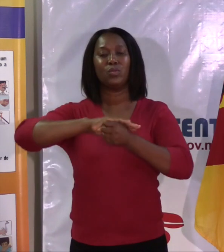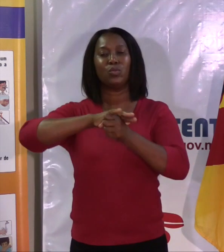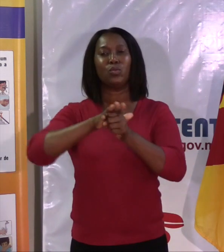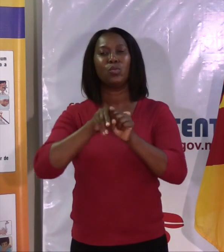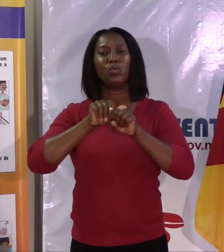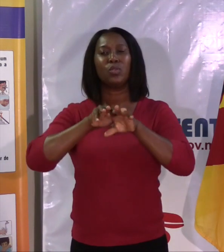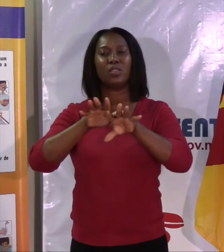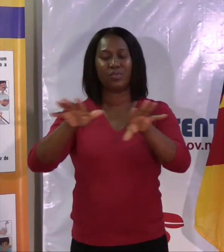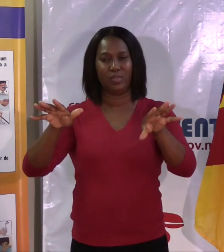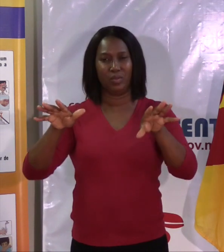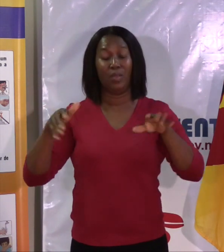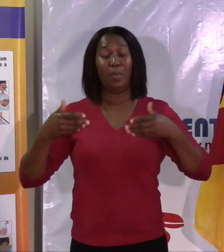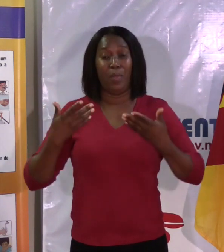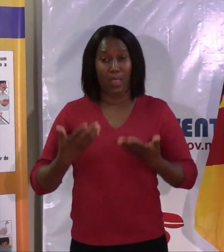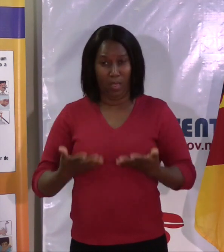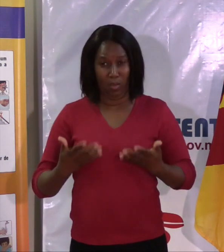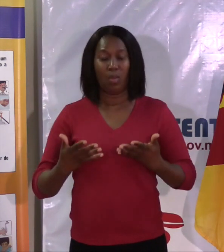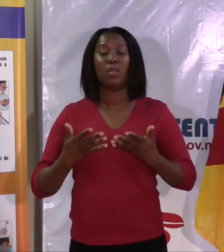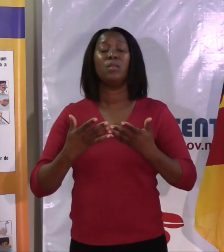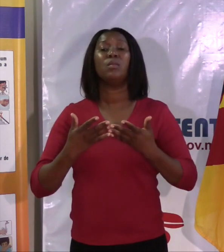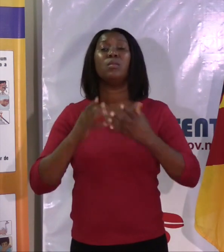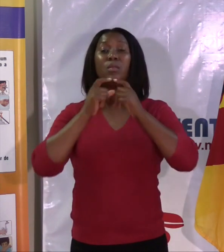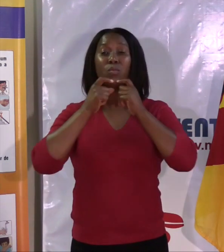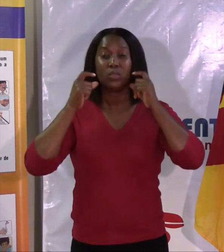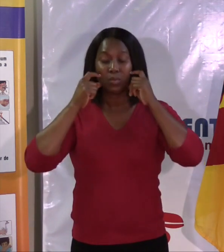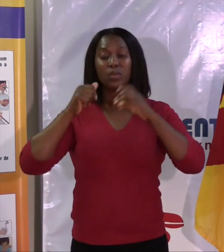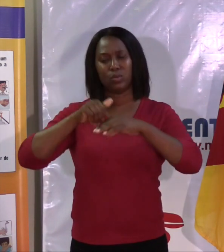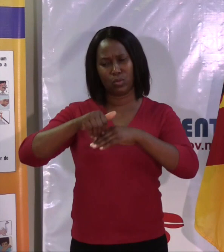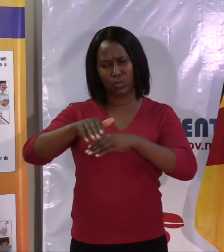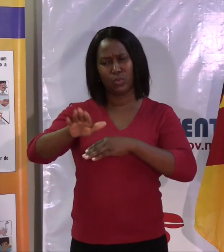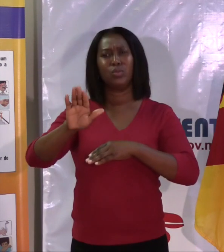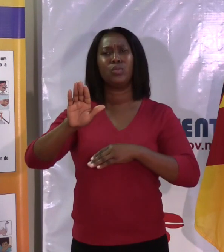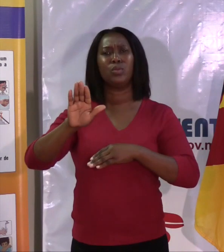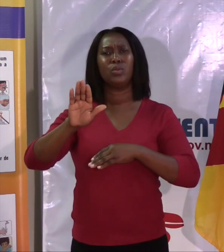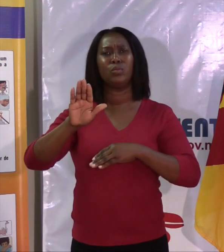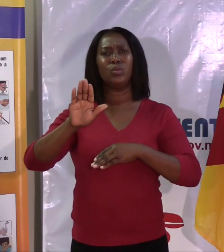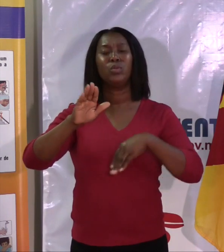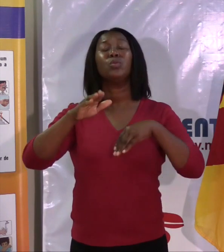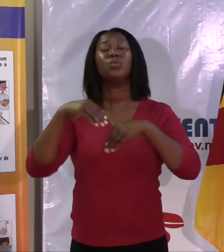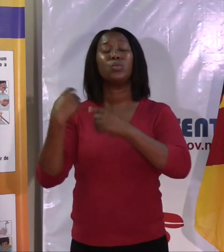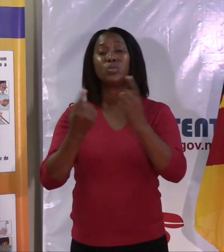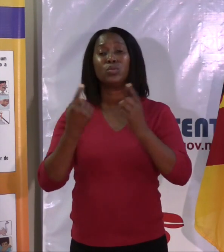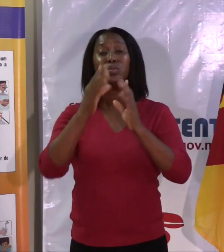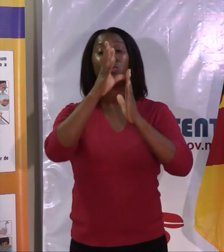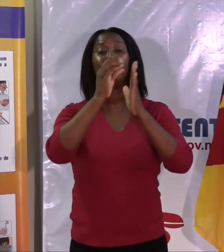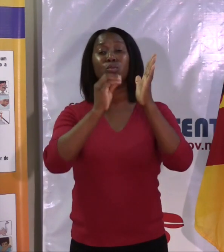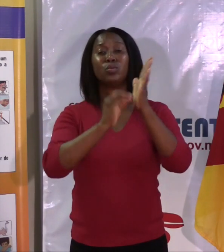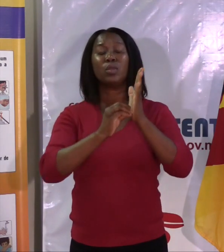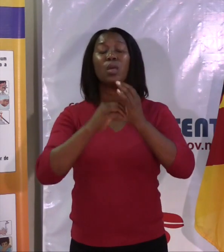Portanto, atualmente, no nosso país, continuamos com o registro de oito casos positivos, dos quais